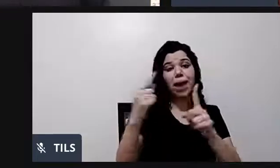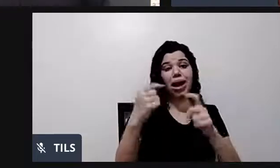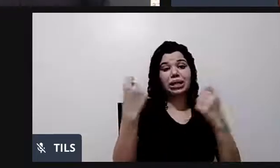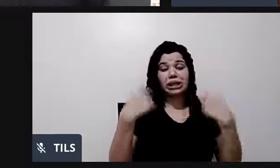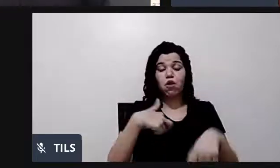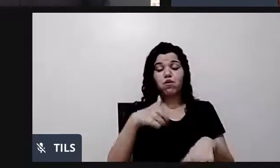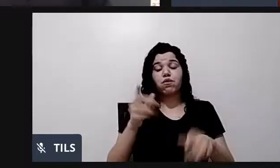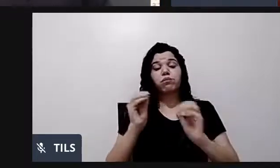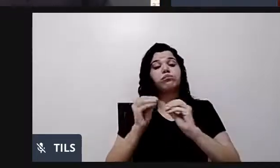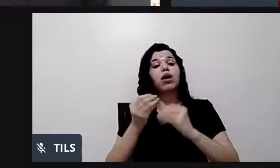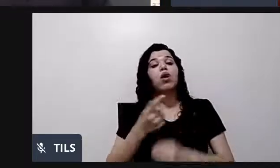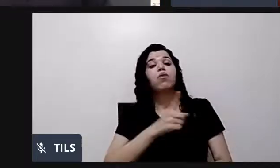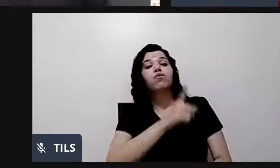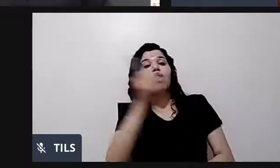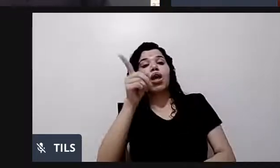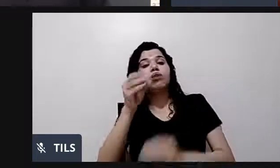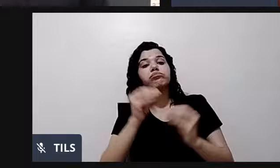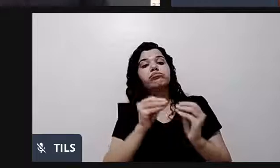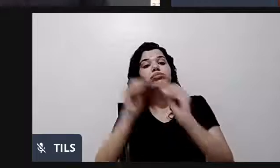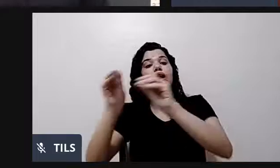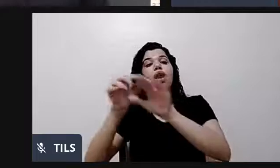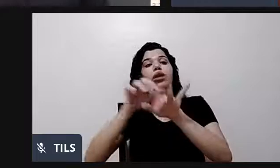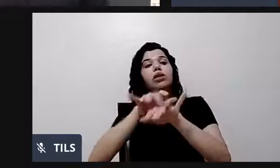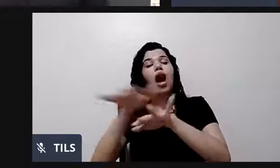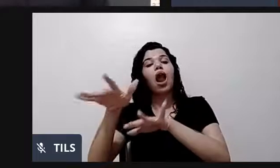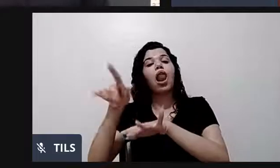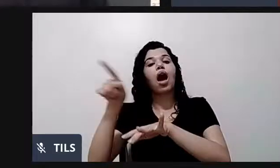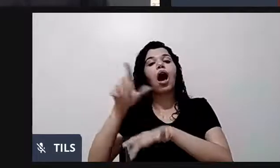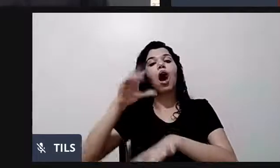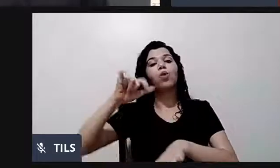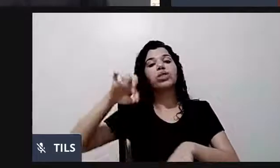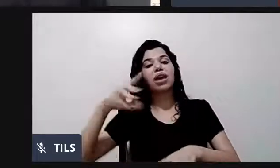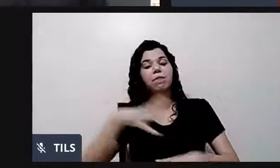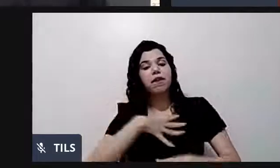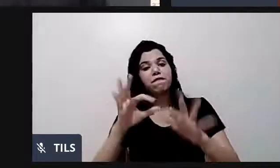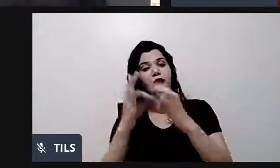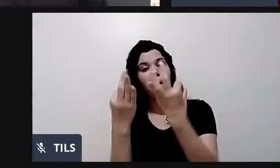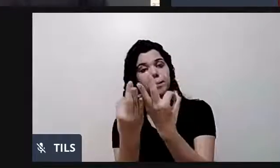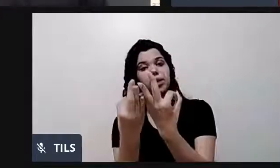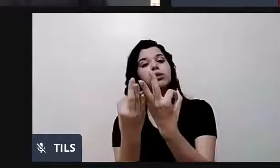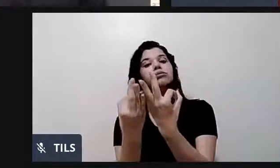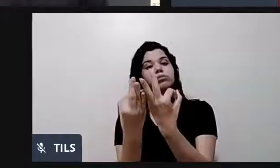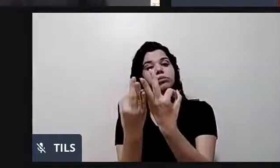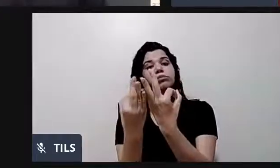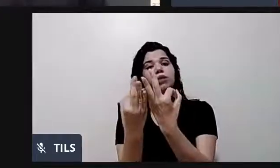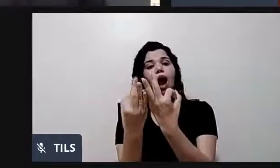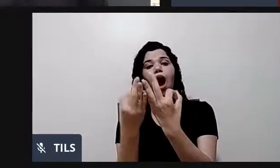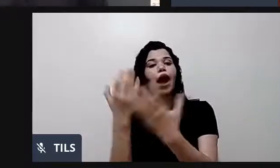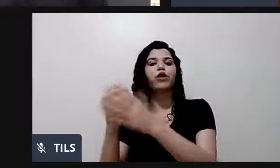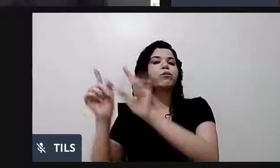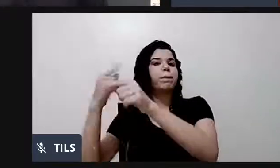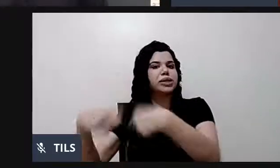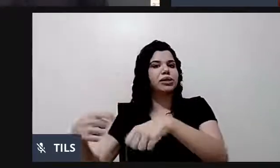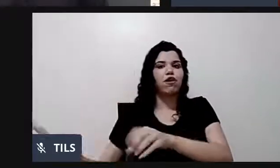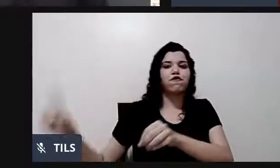aqui em aldeia. E eles sem chave do carro. Eu levei a chave do meu carro e do deles. Pronto, voltei. Fazer o quê? Nada.